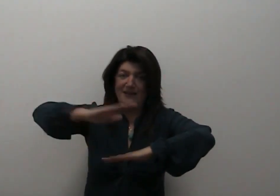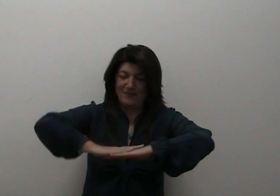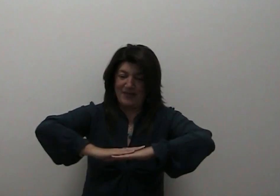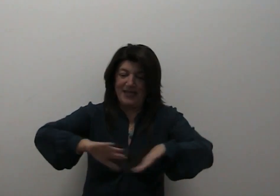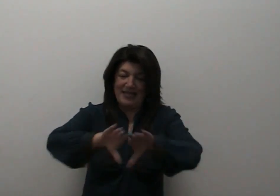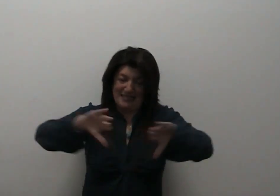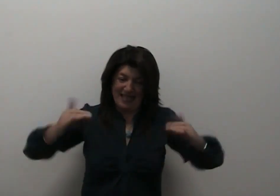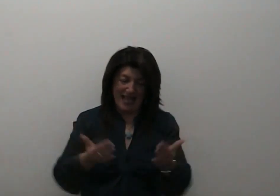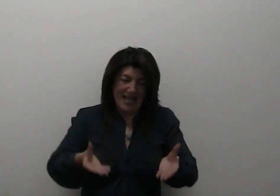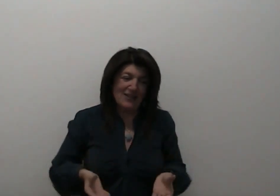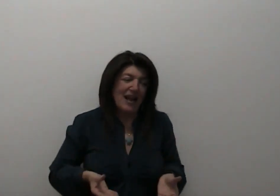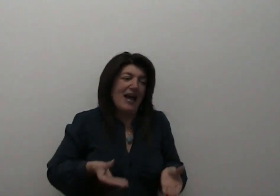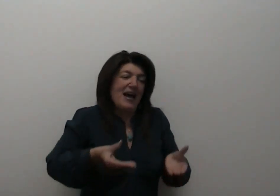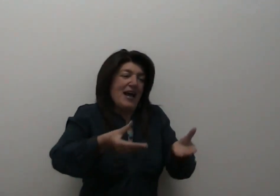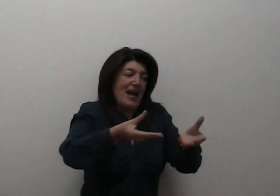parole suonano forti e chiare.